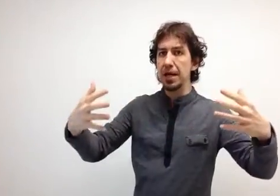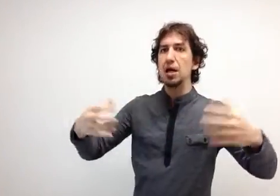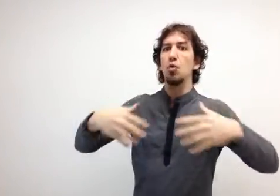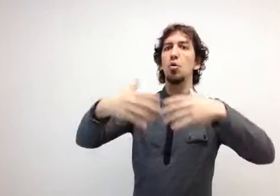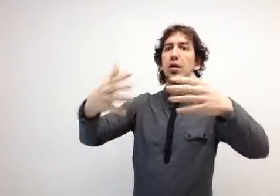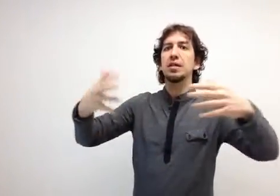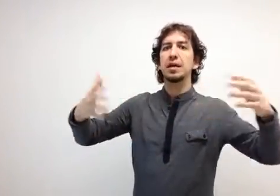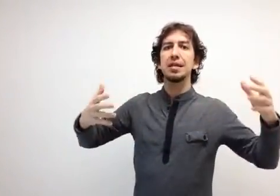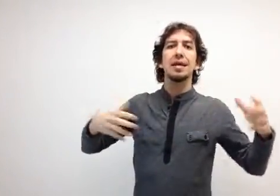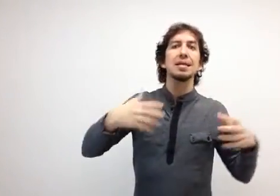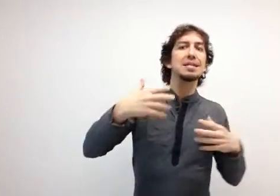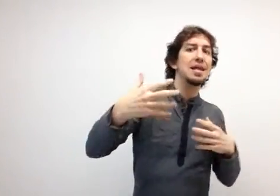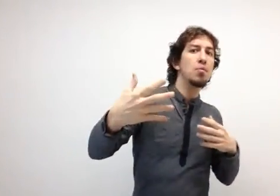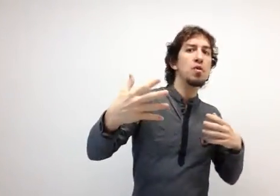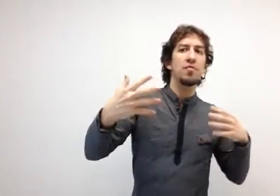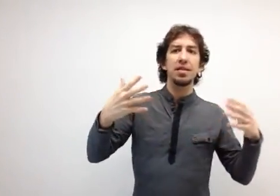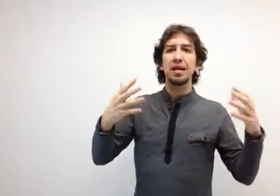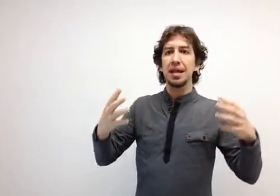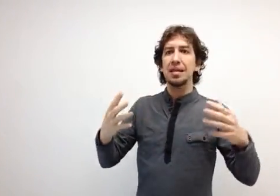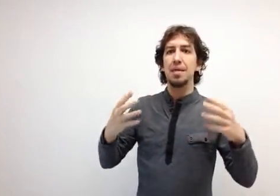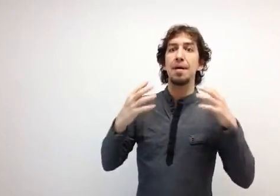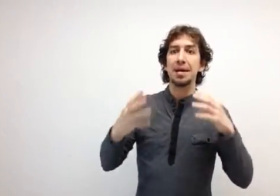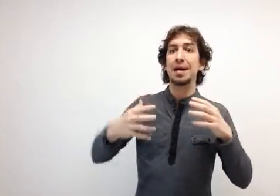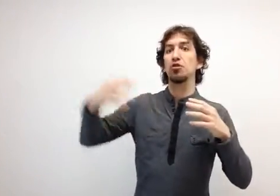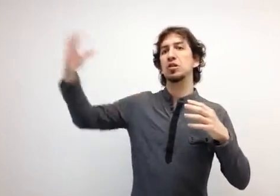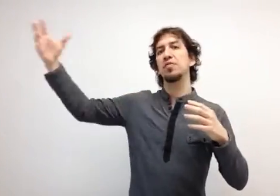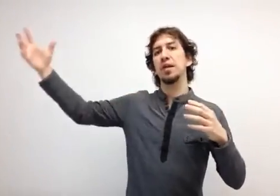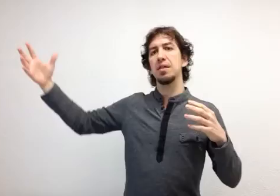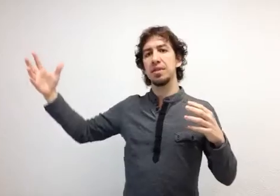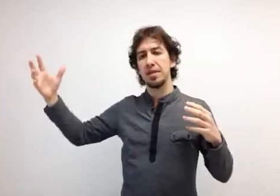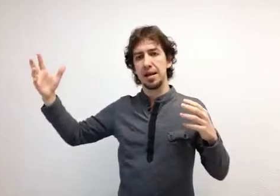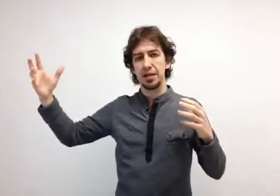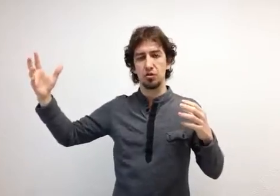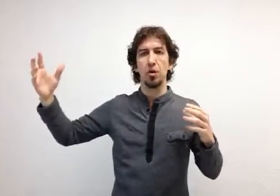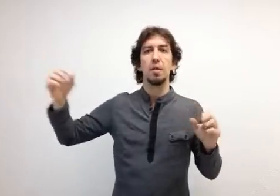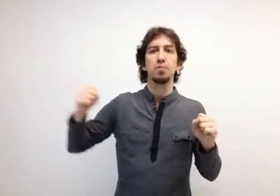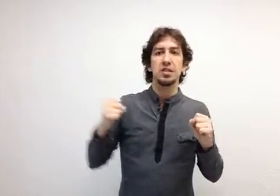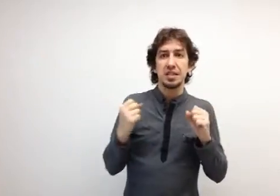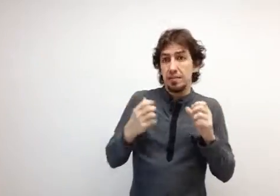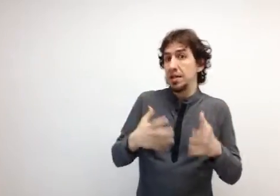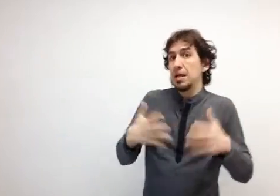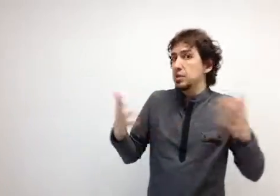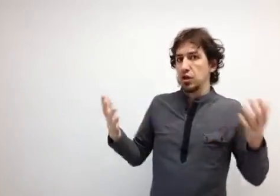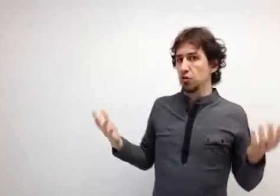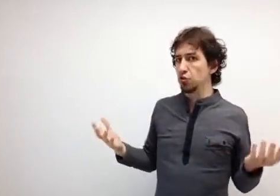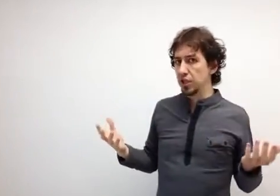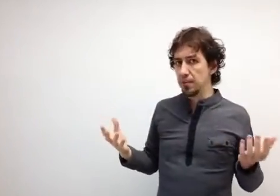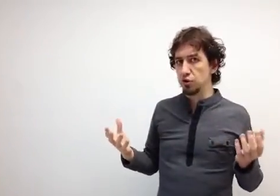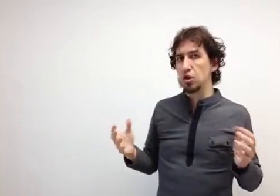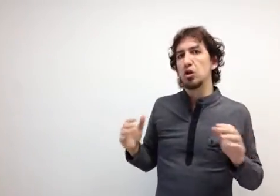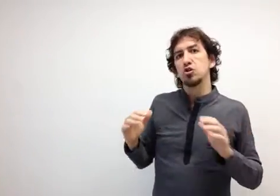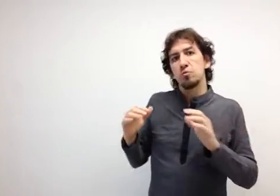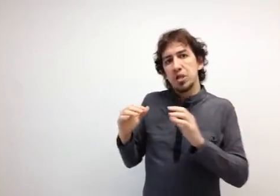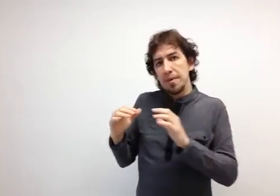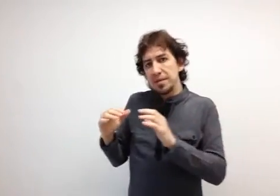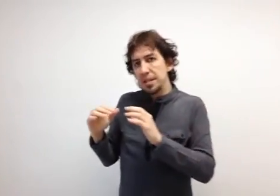luego en internet será muy fácil crear esa marca que nos diferencie del resto. Si esas debilidades que todos tenemos somos capaces de